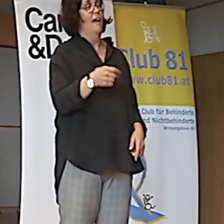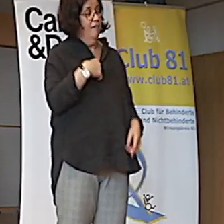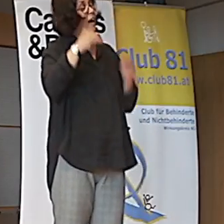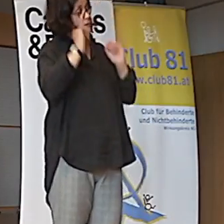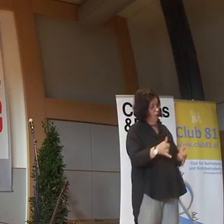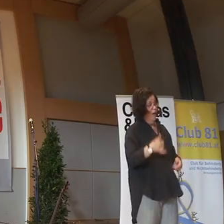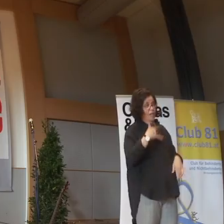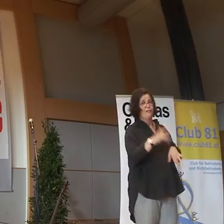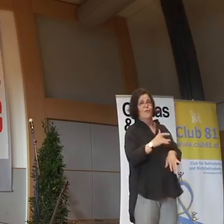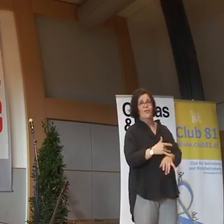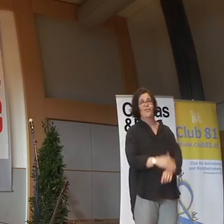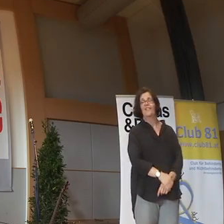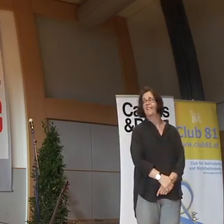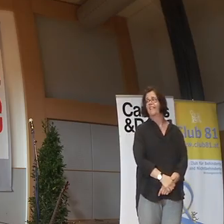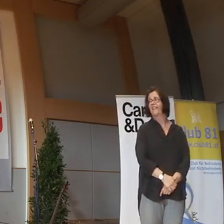gespielt.